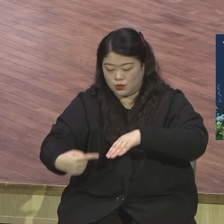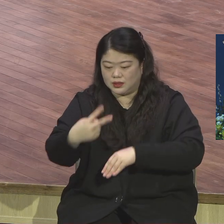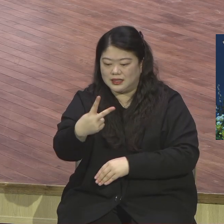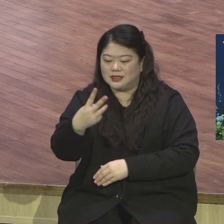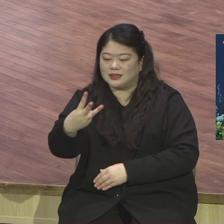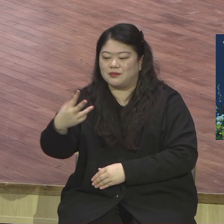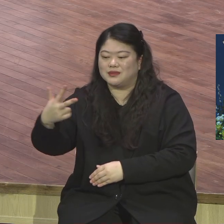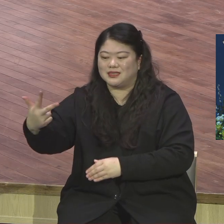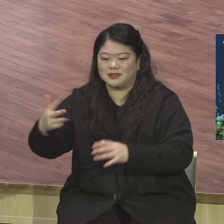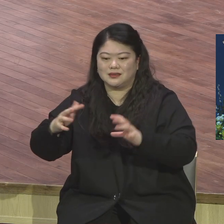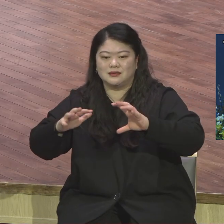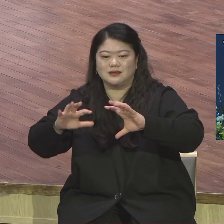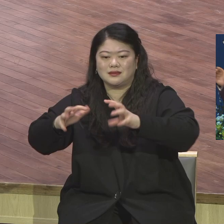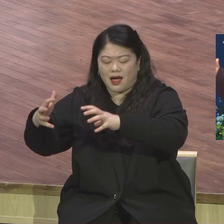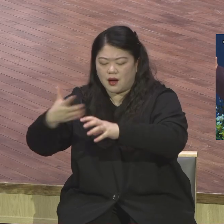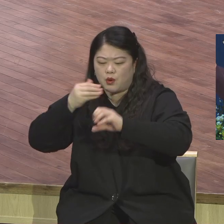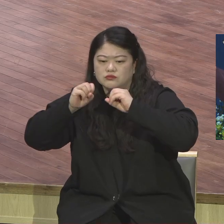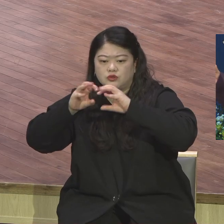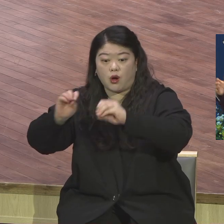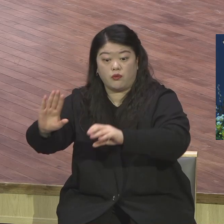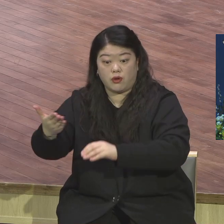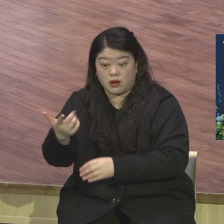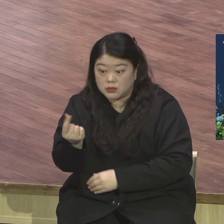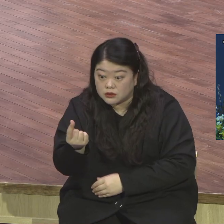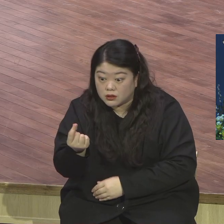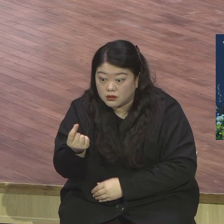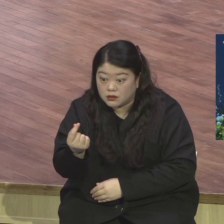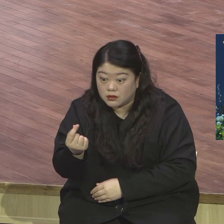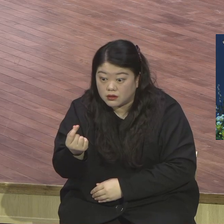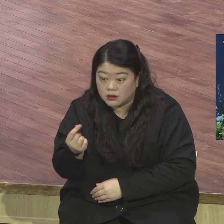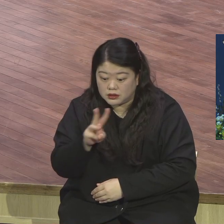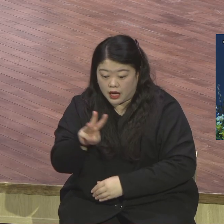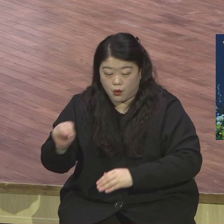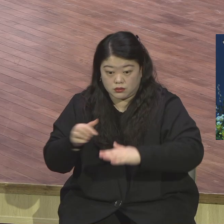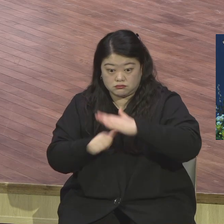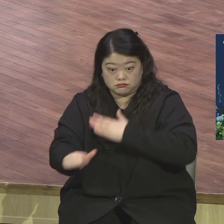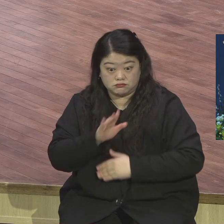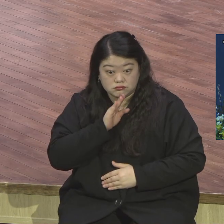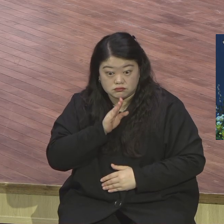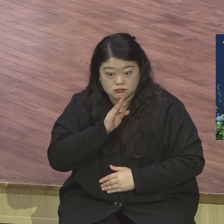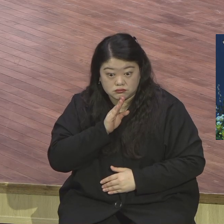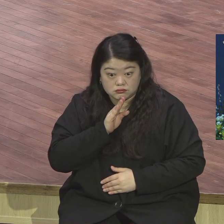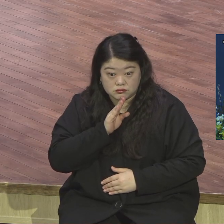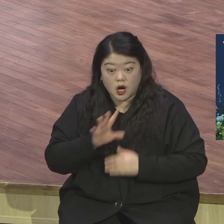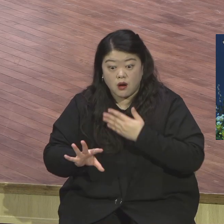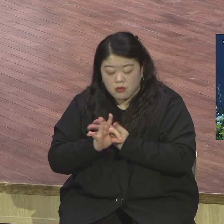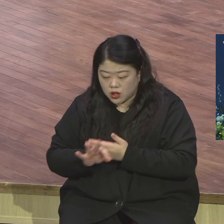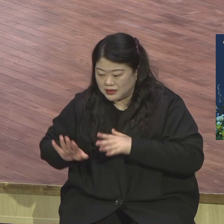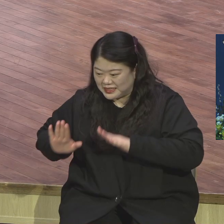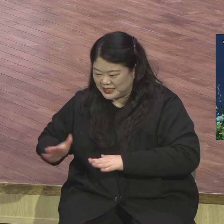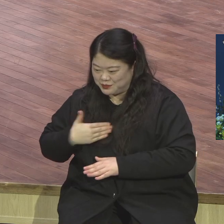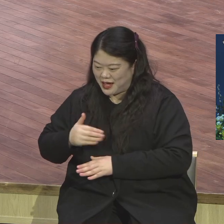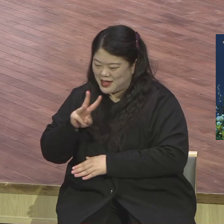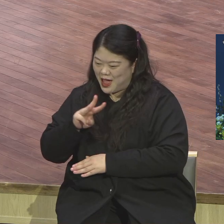영광이 이전 영광보다 더 클 것이다. 예원교 모드승도들. 여기에 온전히 수임받는